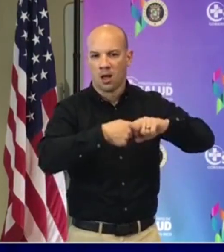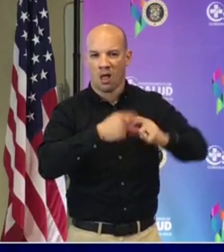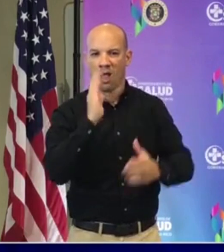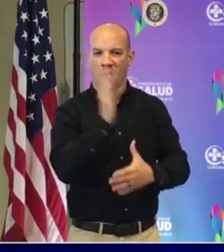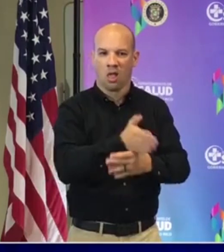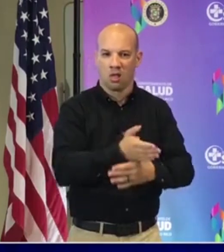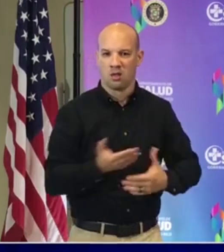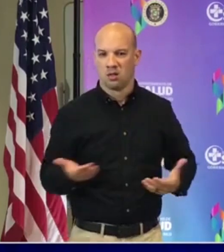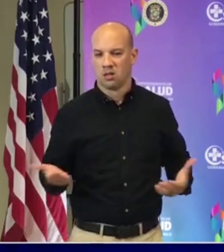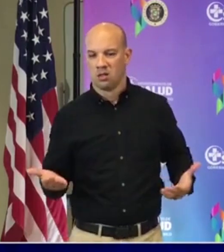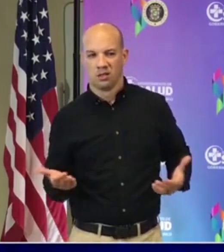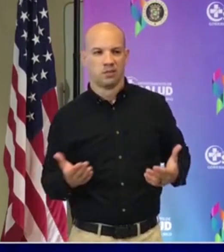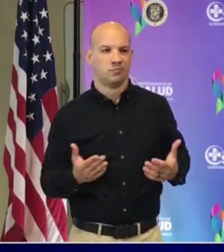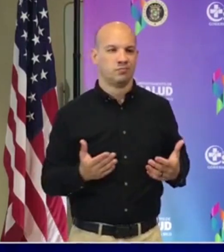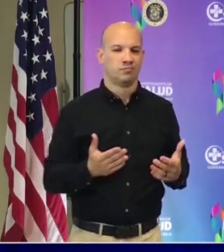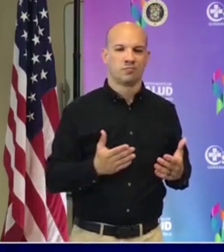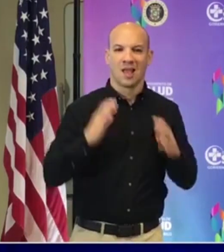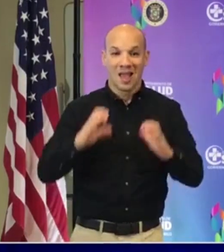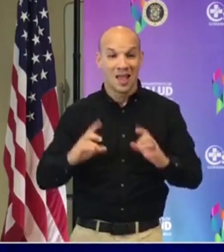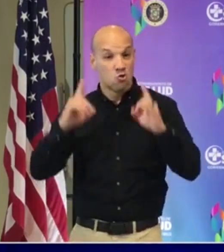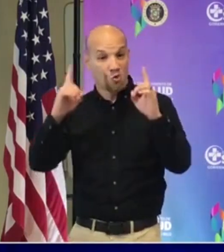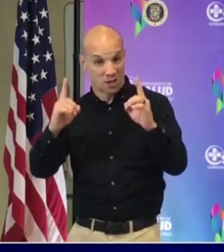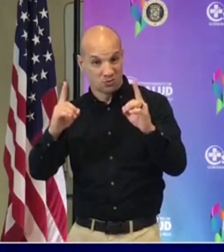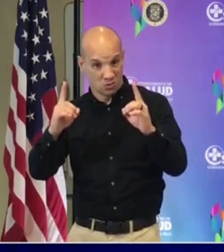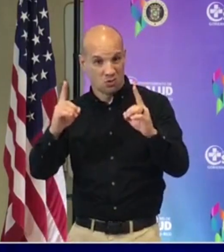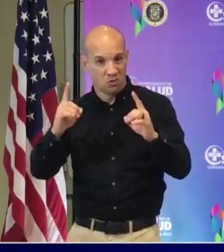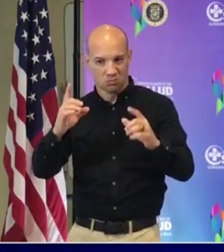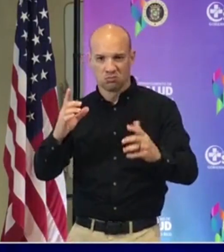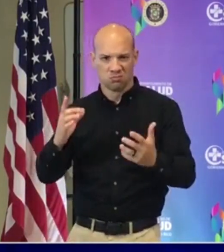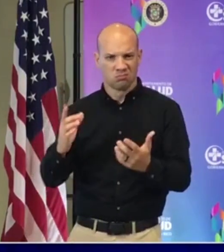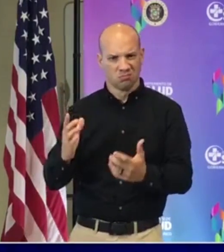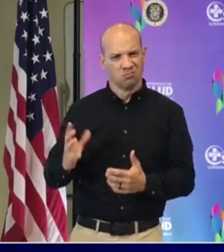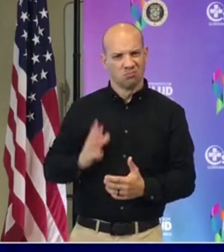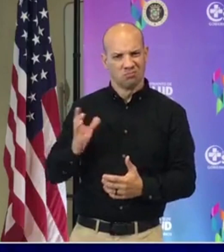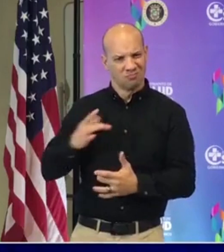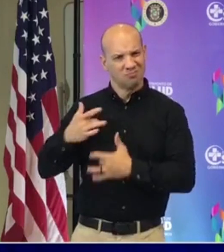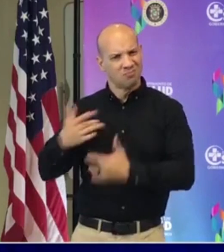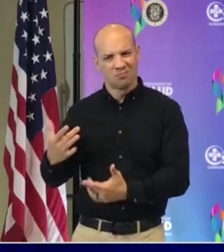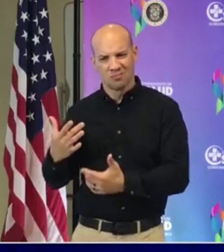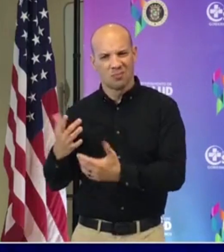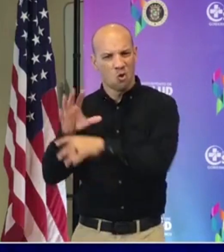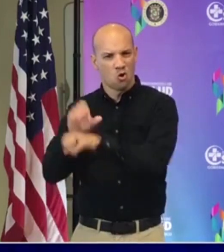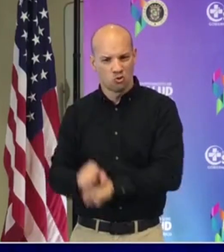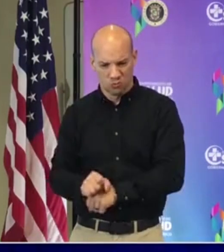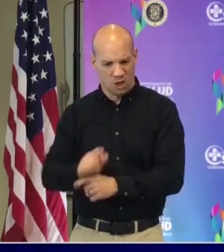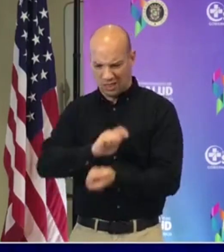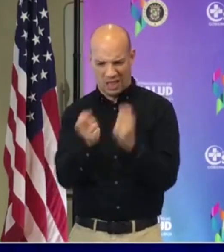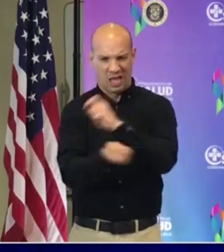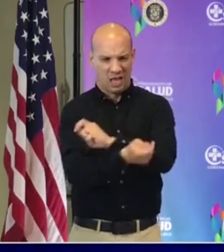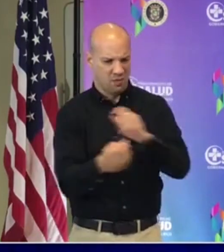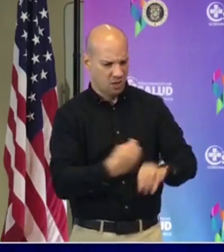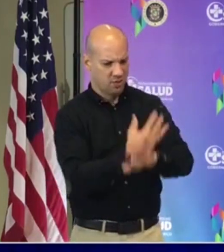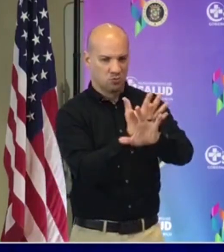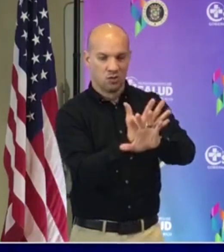interrupción en lo que es la educación como usualmente la tenían, ¿verdad?, han tenido que ser virtual. Nuestros